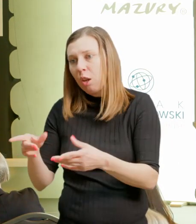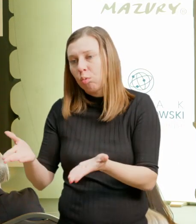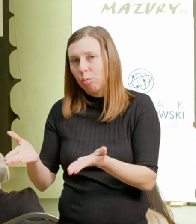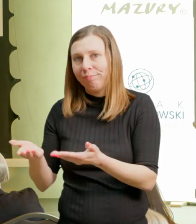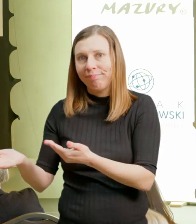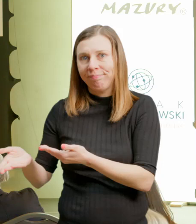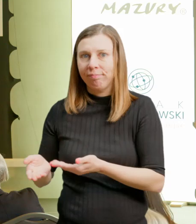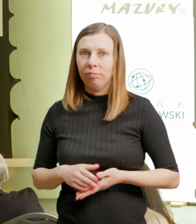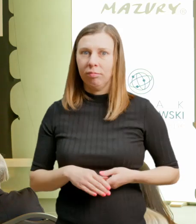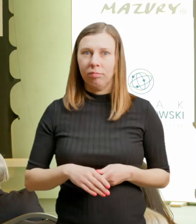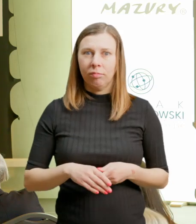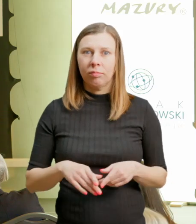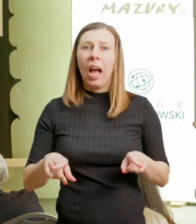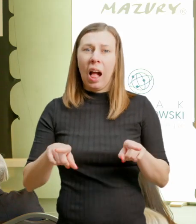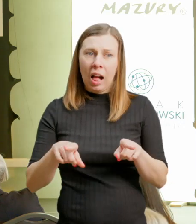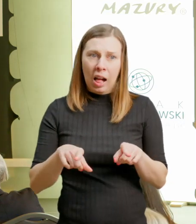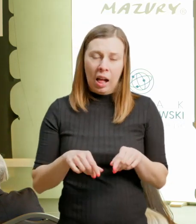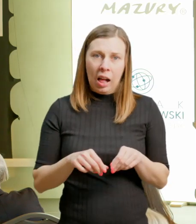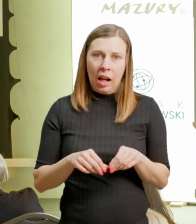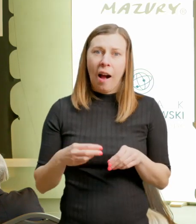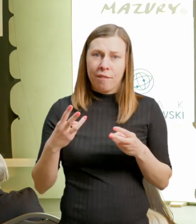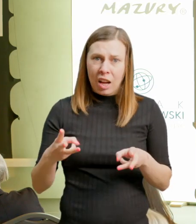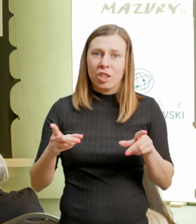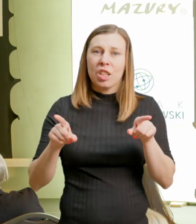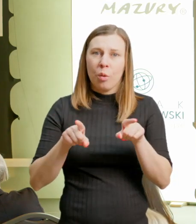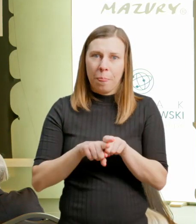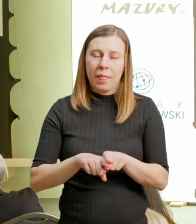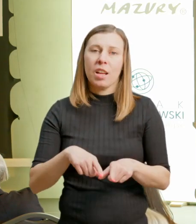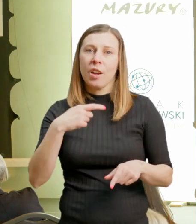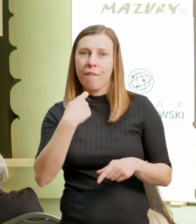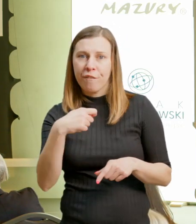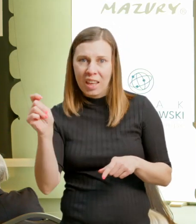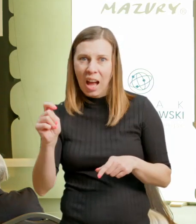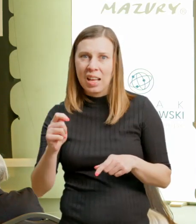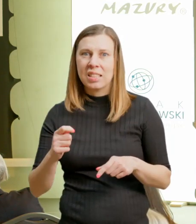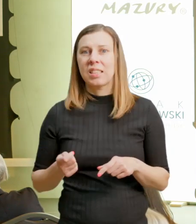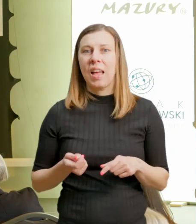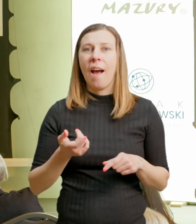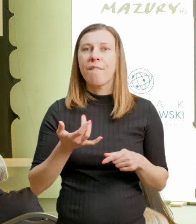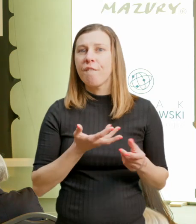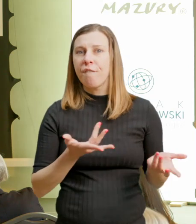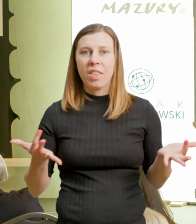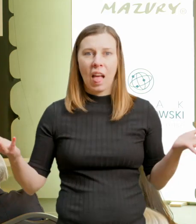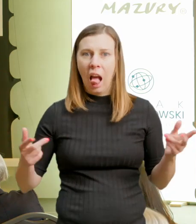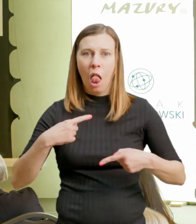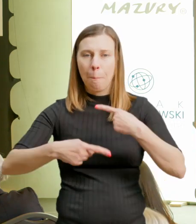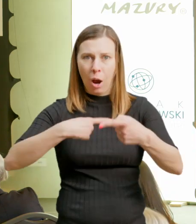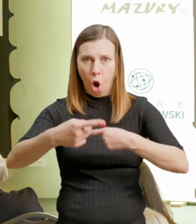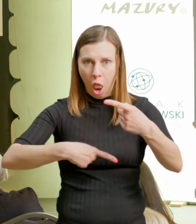zachłysnęliśmy się wolnością, indywidualnością, ale teraz czerpiemy, zbieramy coraz więcej informacji